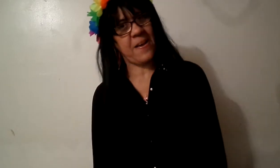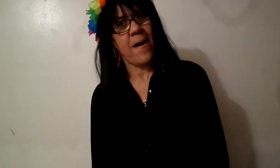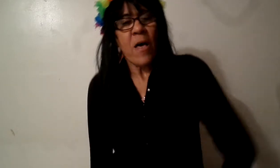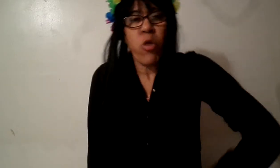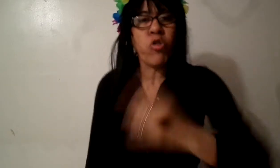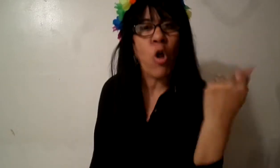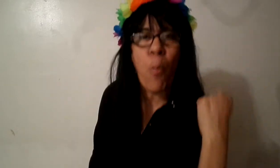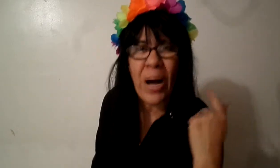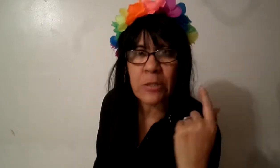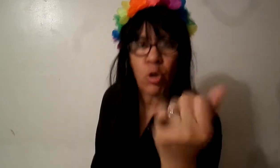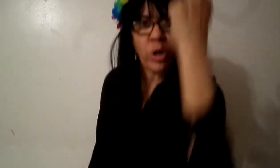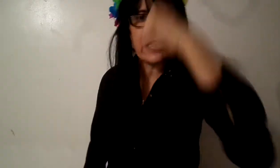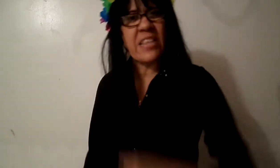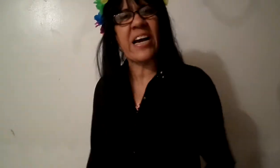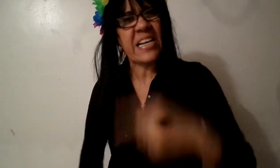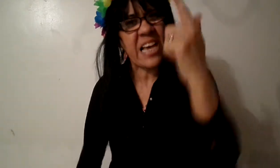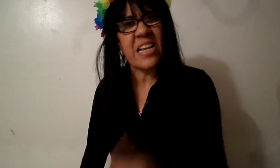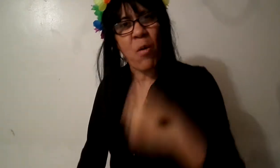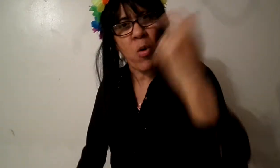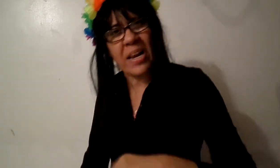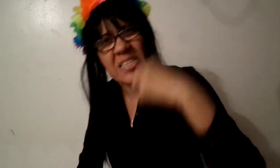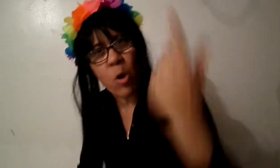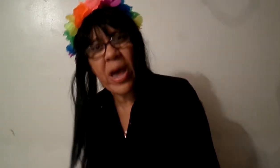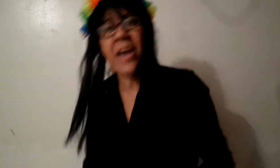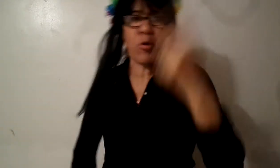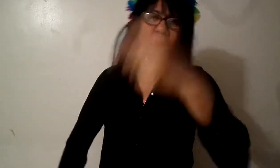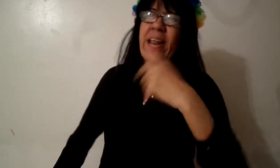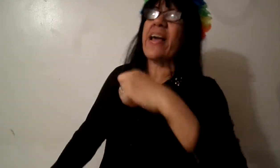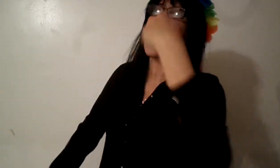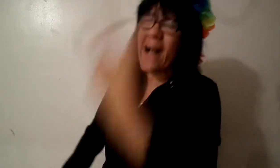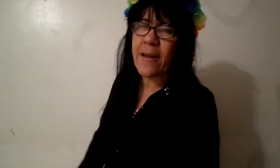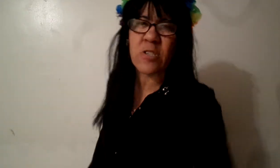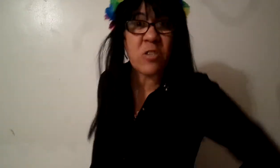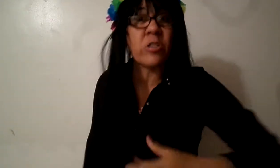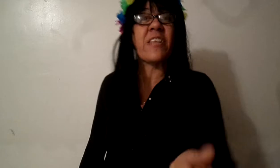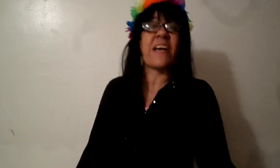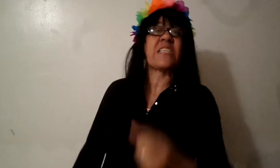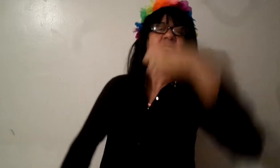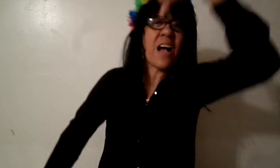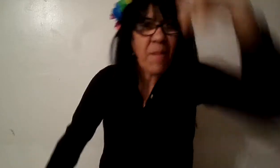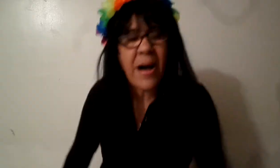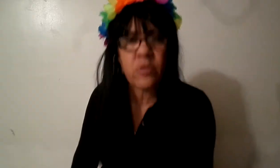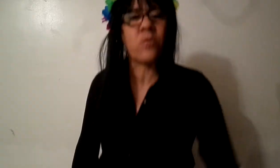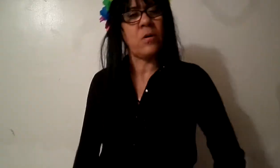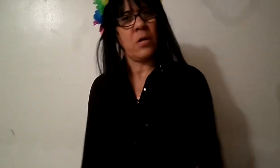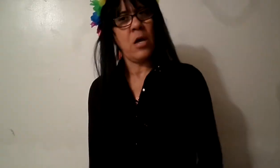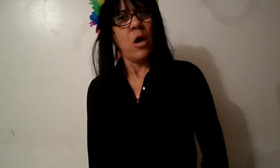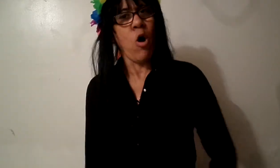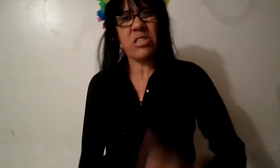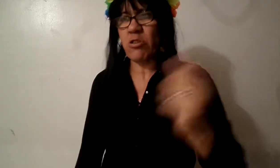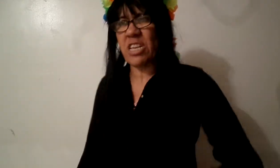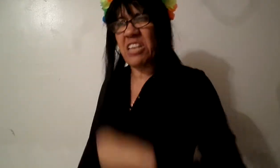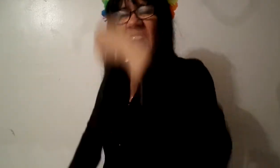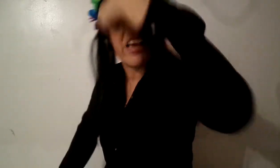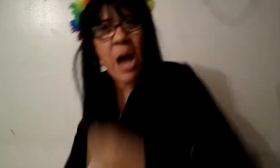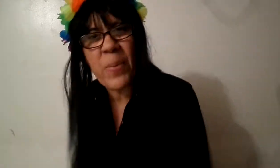donde los pastores tenían que salir a buscar las ovejas y no eran en carro sino tenían que irse a caballo o si no se tenían que ir a pie